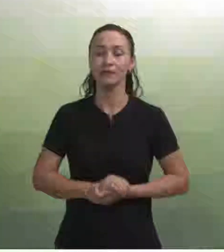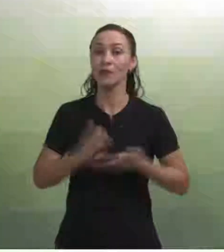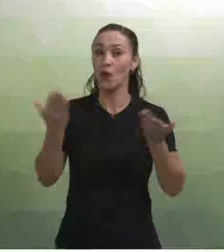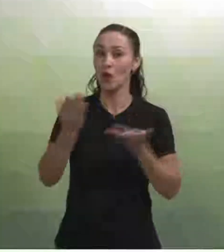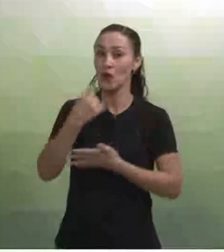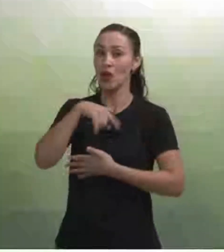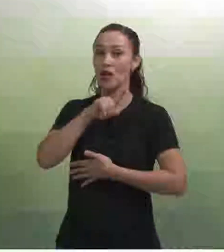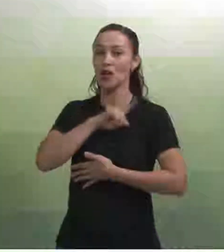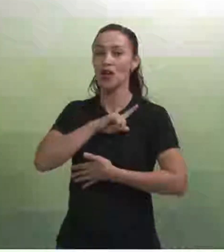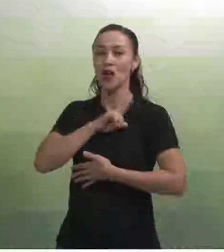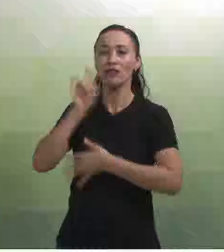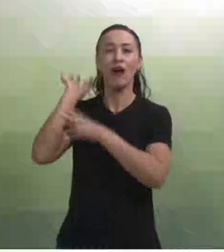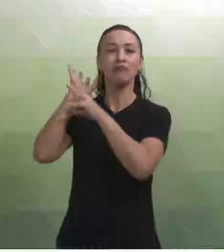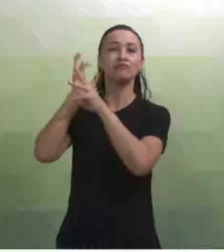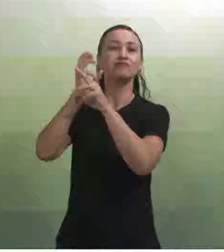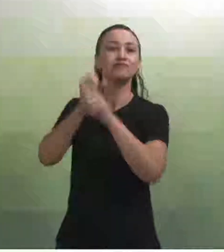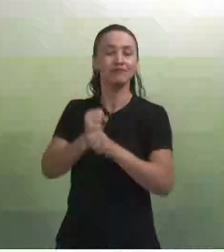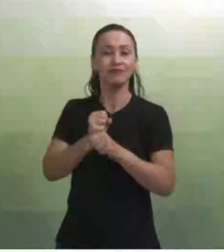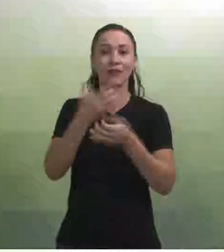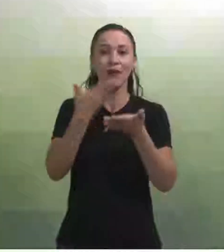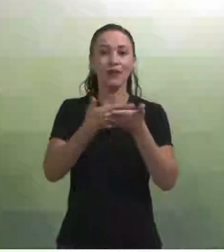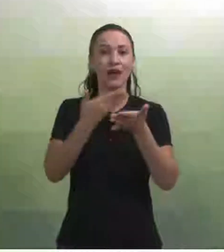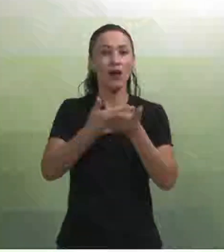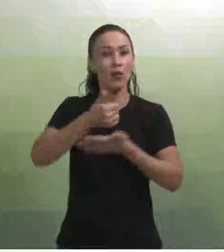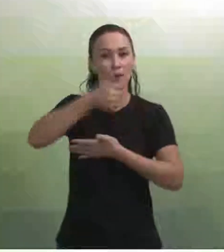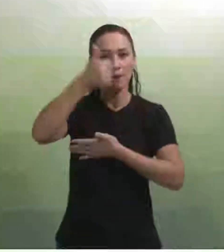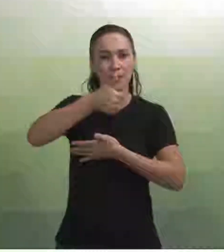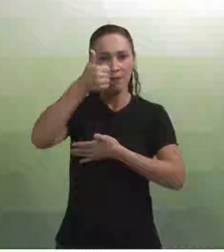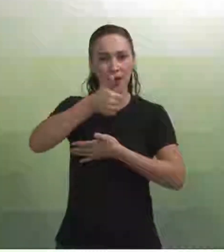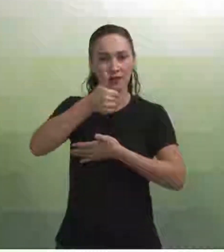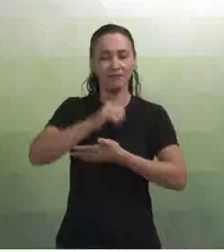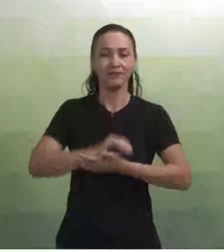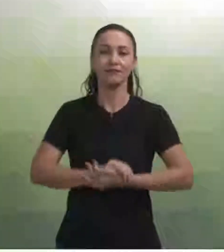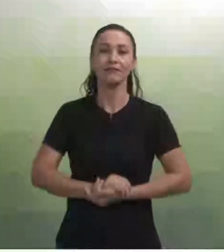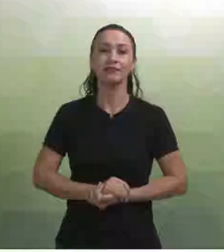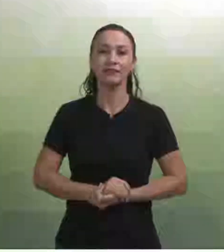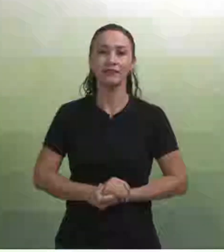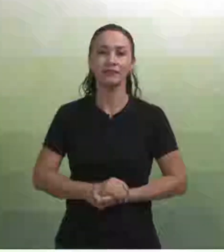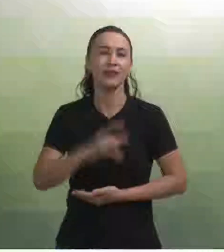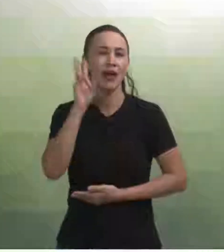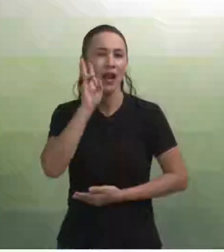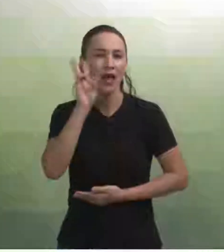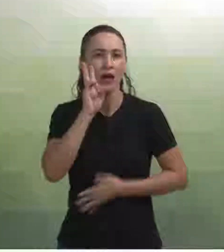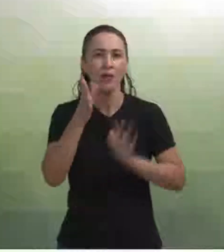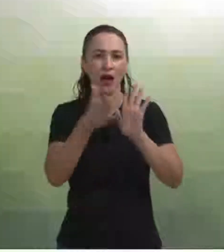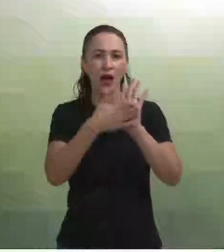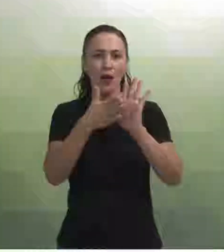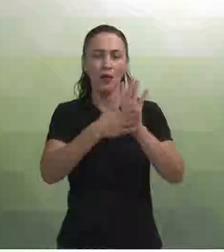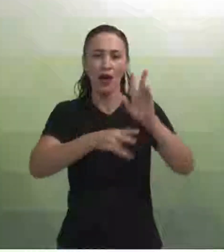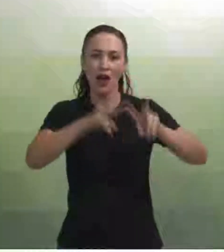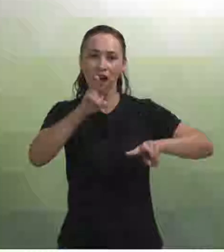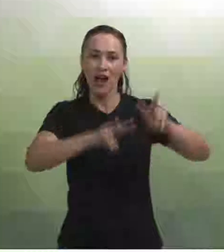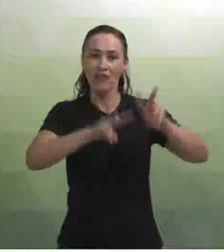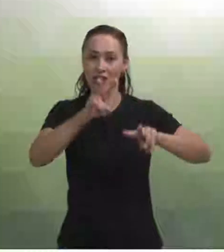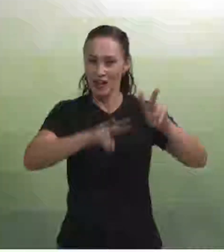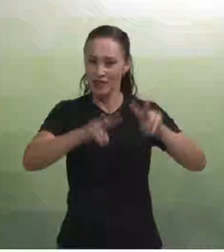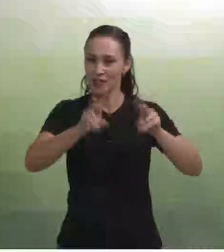vamos fazer uma breve revisão da aula anterior, da primeira aula. Lembram da proposta da avaliação das atividades